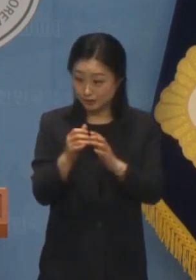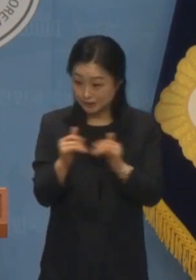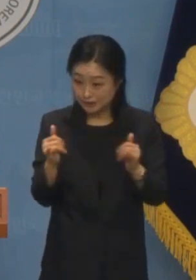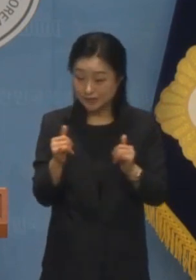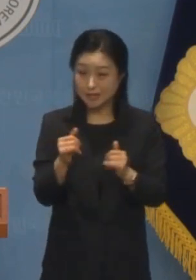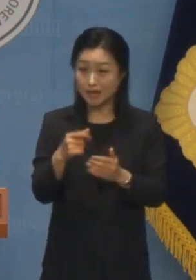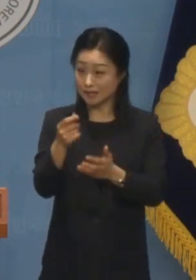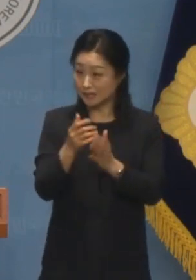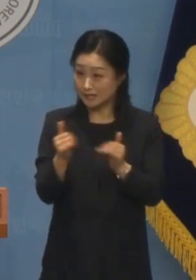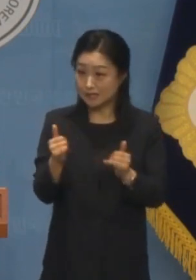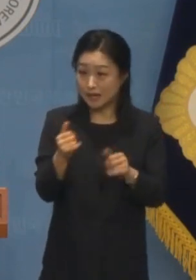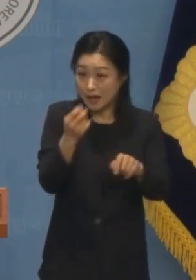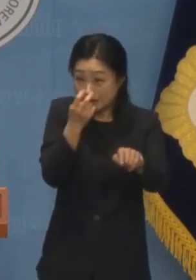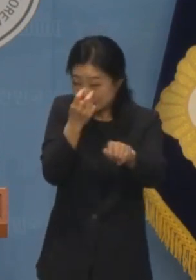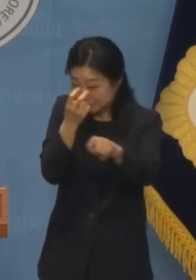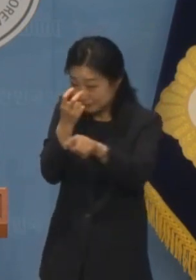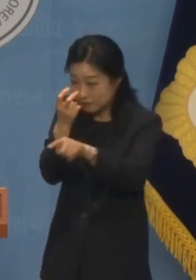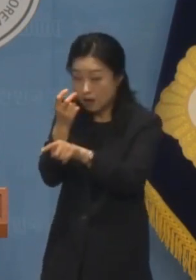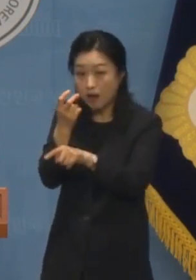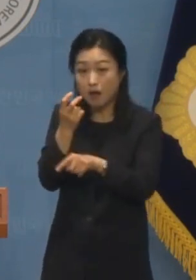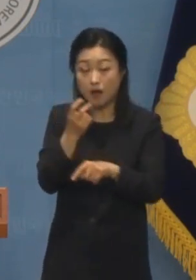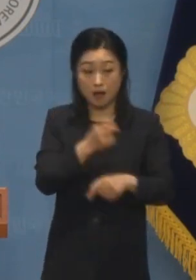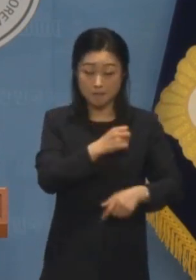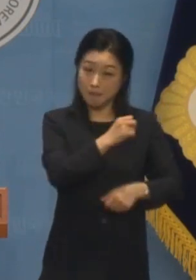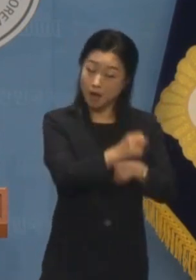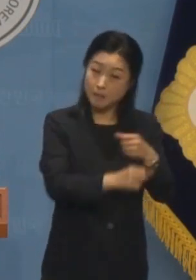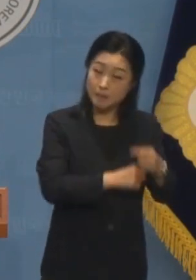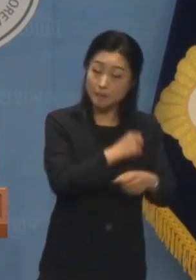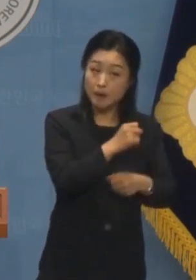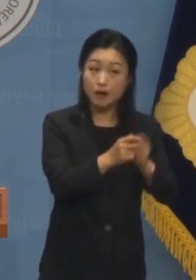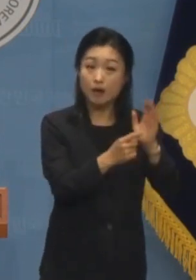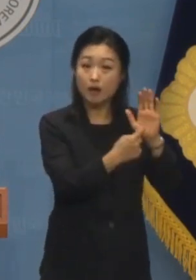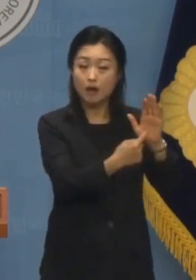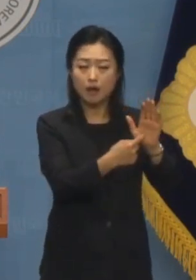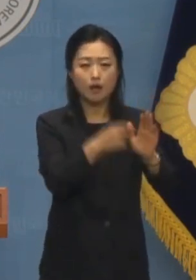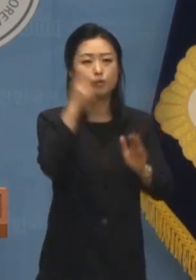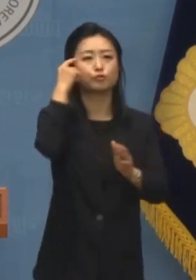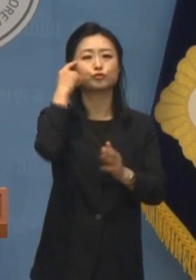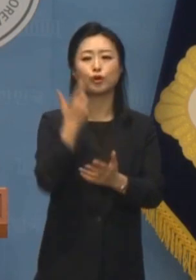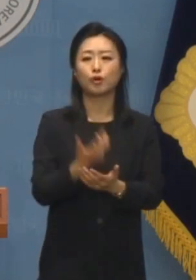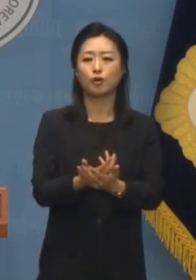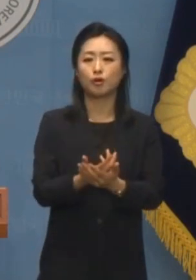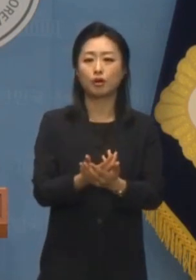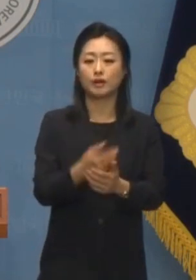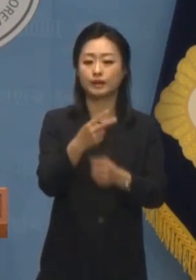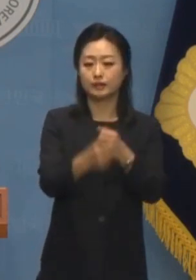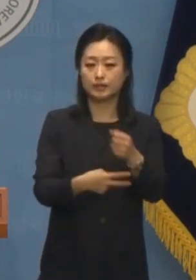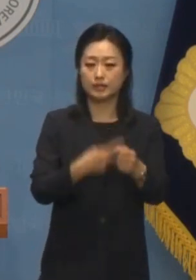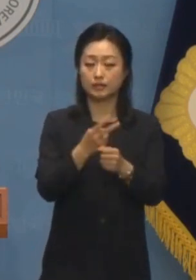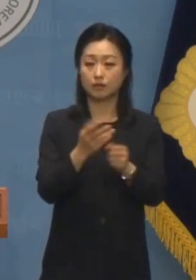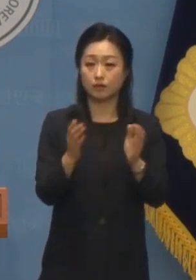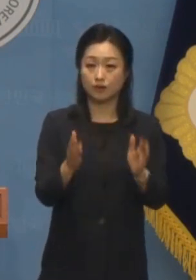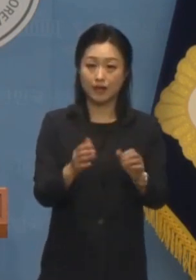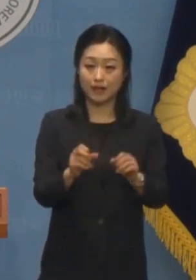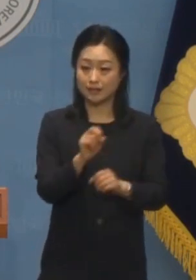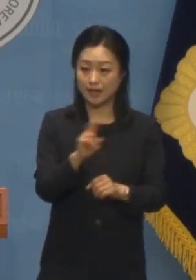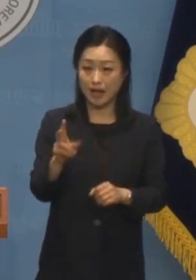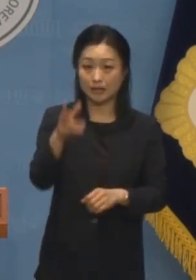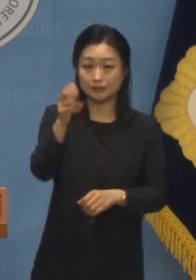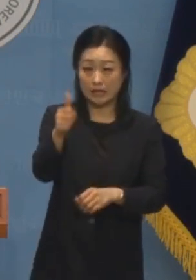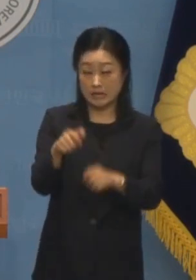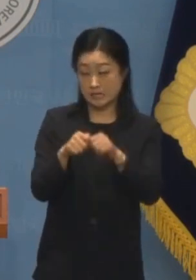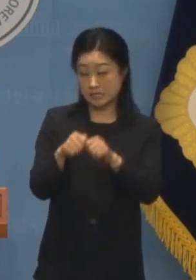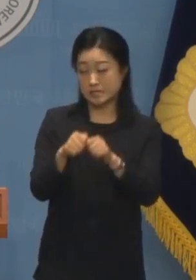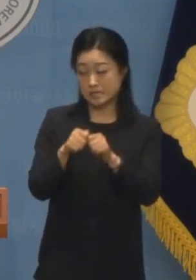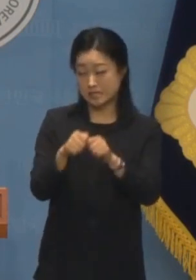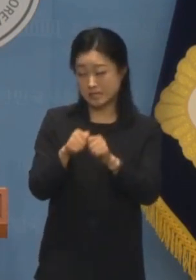언론인에 대한 사찰을 공공연하게 벌이는 나라가 되었습니다 지난 2년간 야당 대표를 먼지